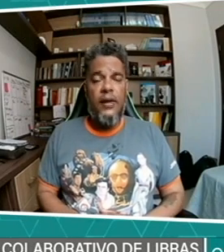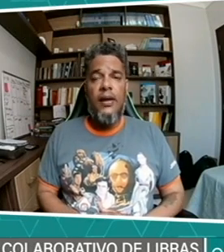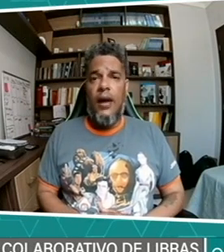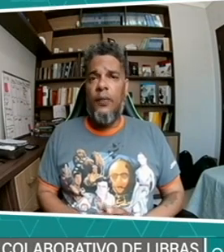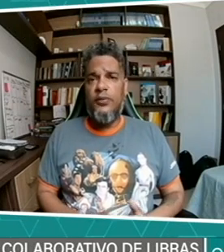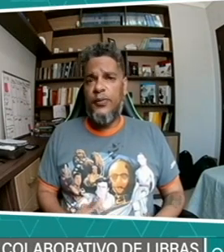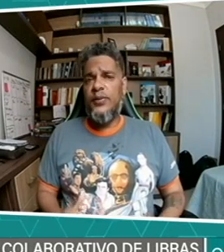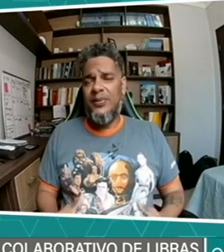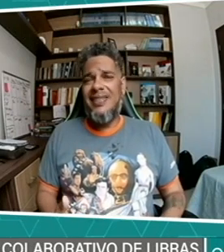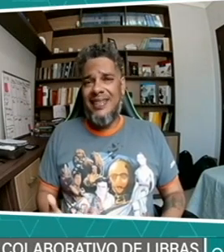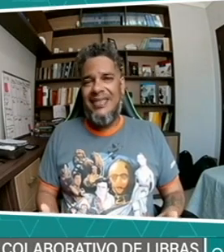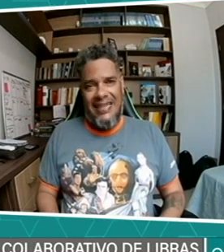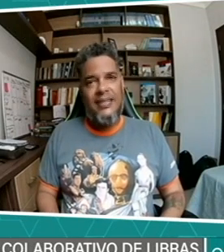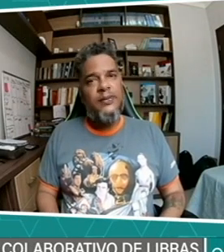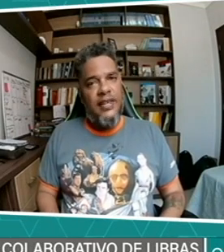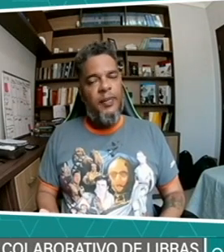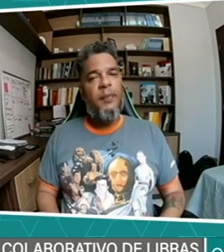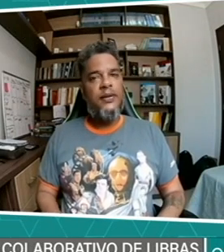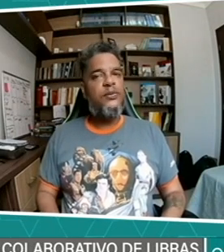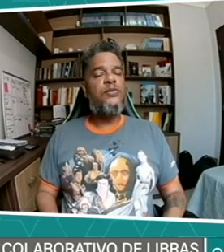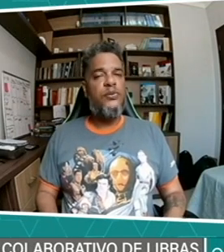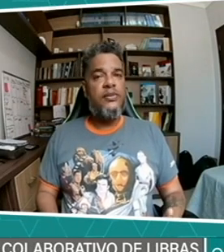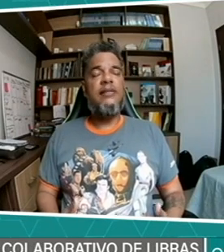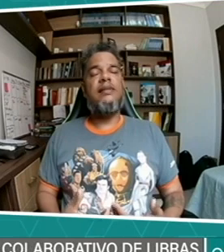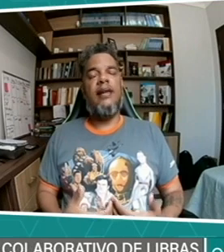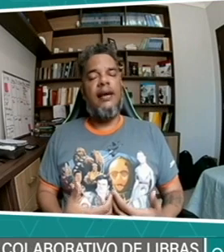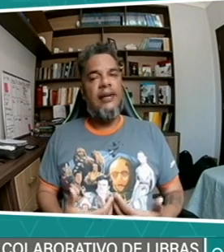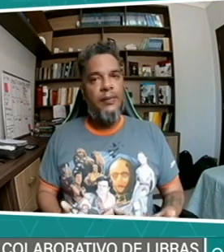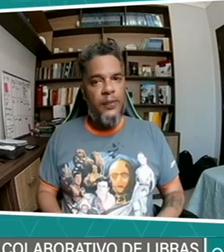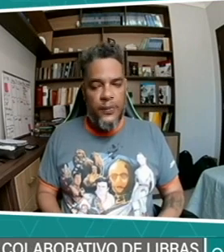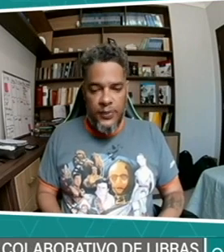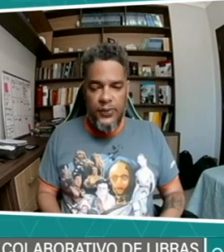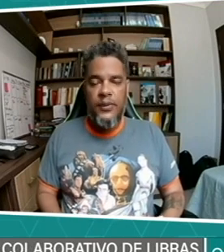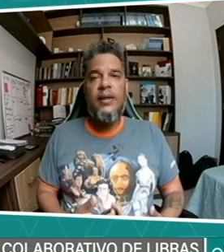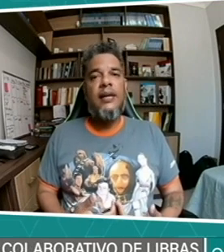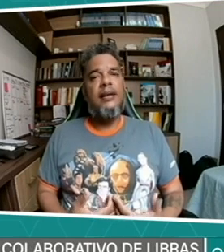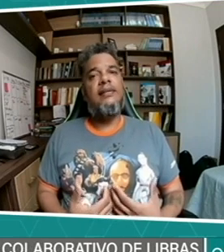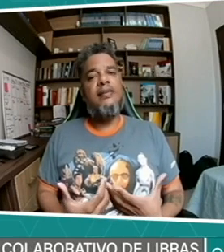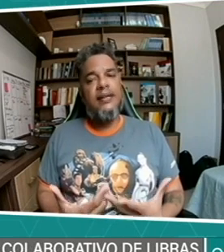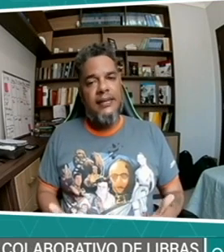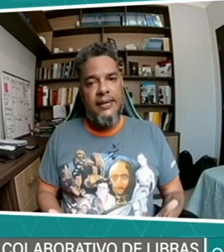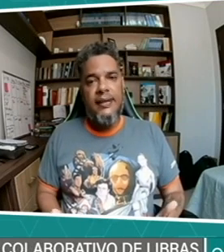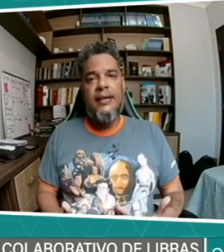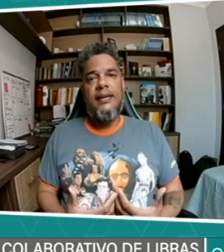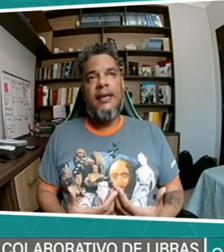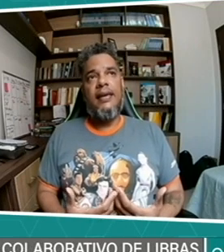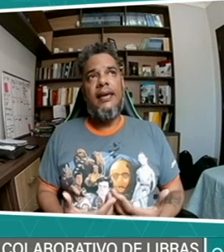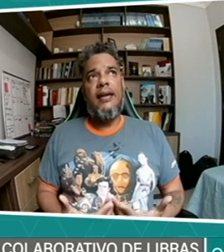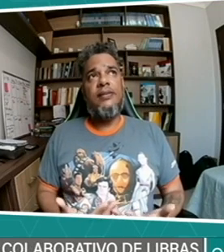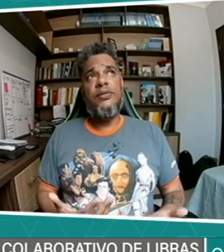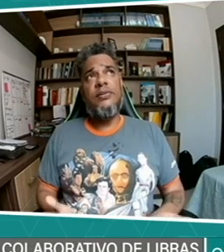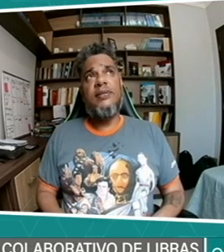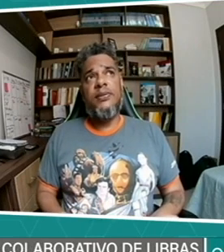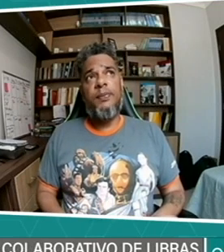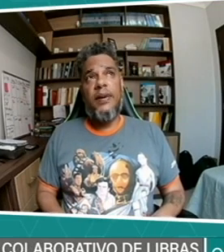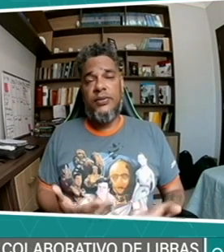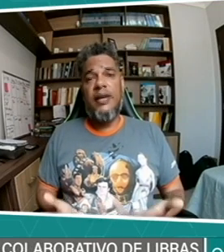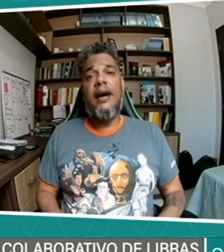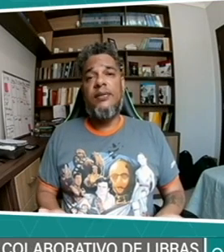Alguns professores até tentam, Mas os surdos, eles reclamam muito. Eles sentem que eles estão sendo prejudicados, né?